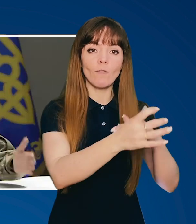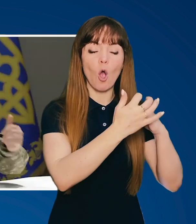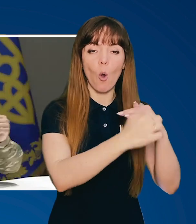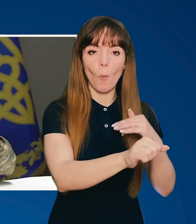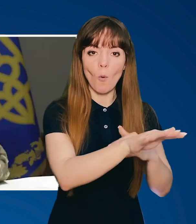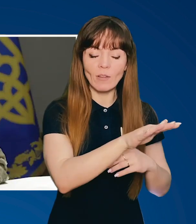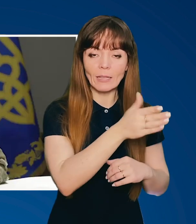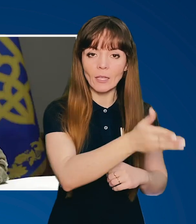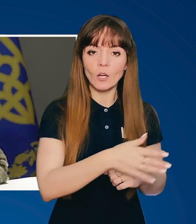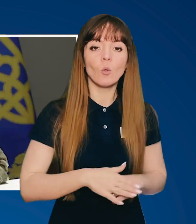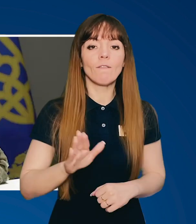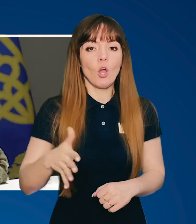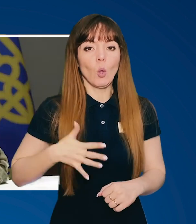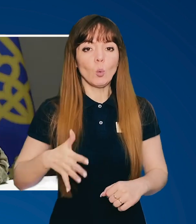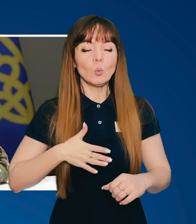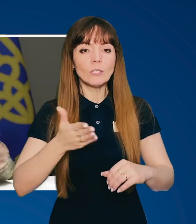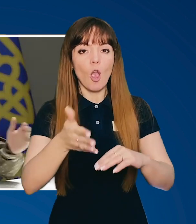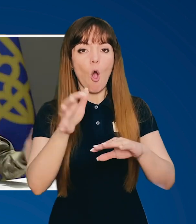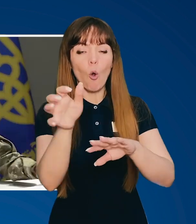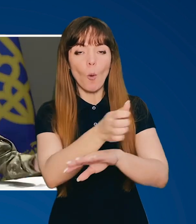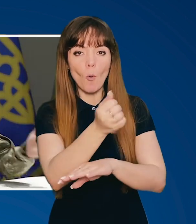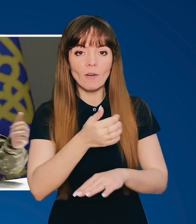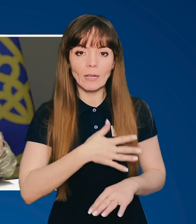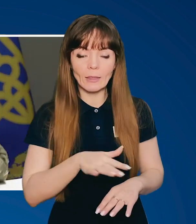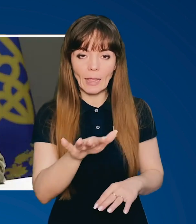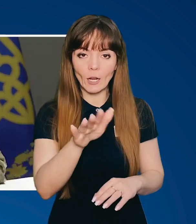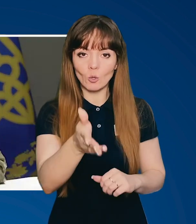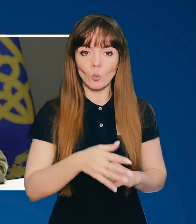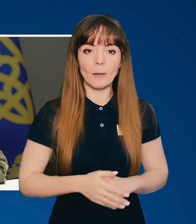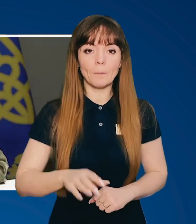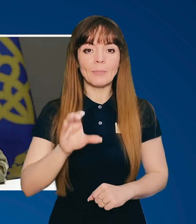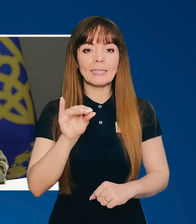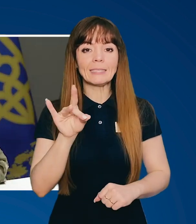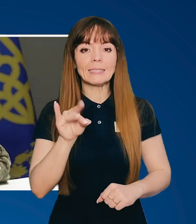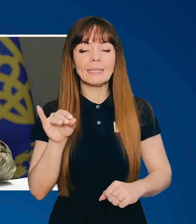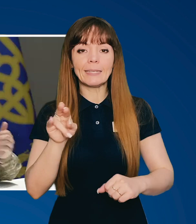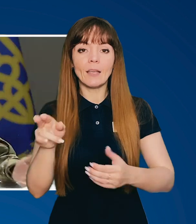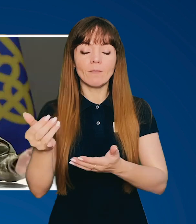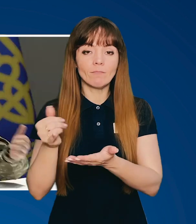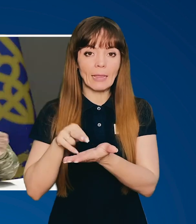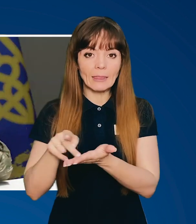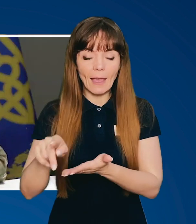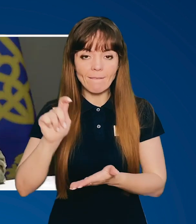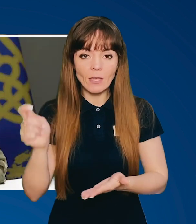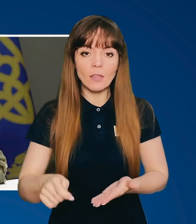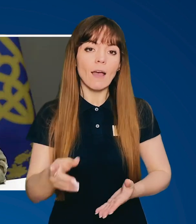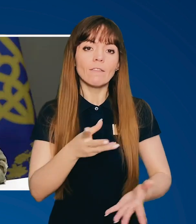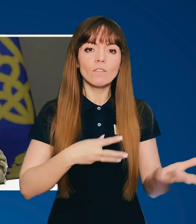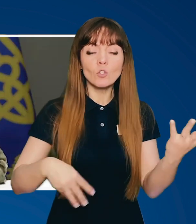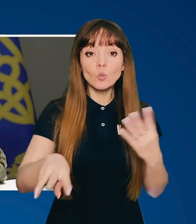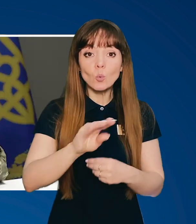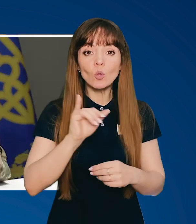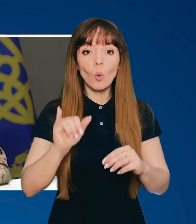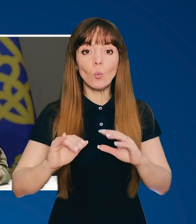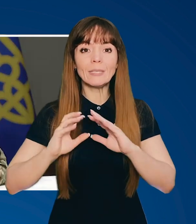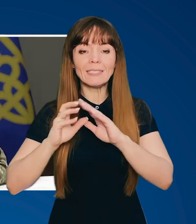окуповані території. В Грузі окуповані території. В Сірії йде війна. Всюди у